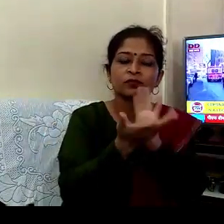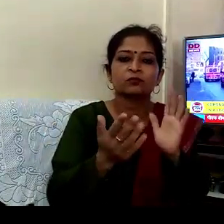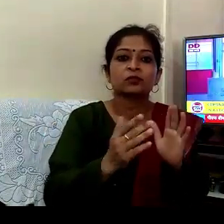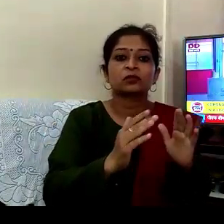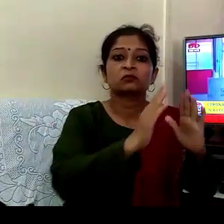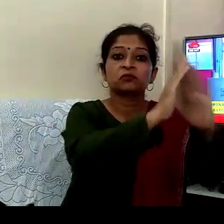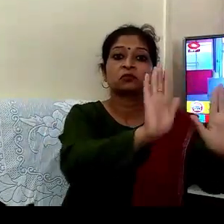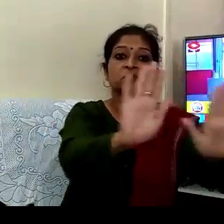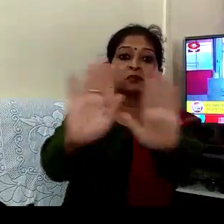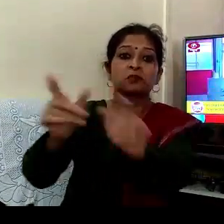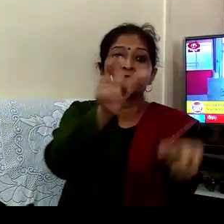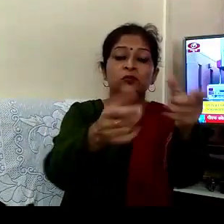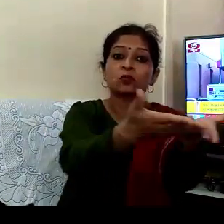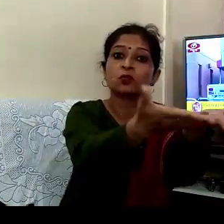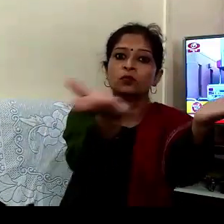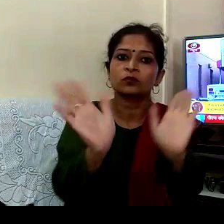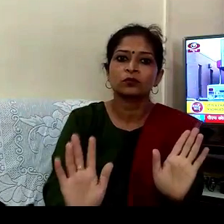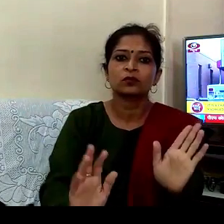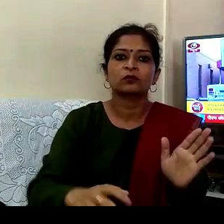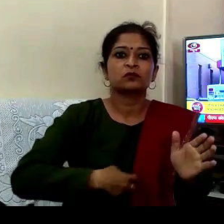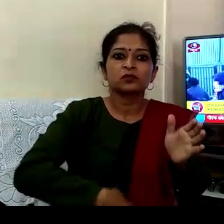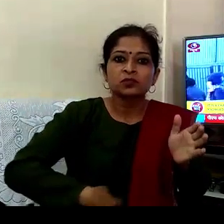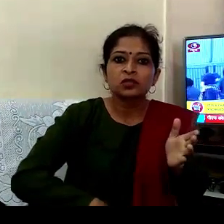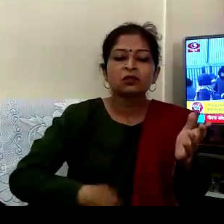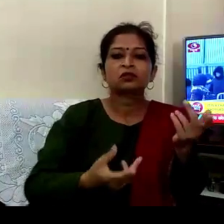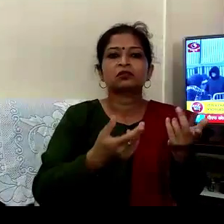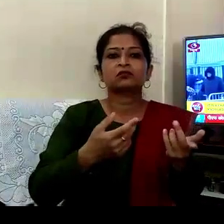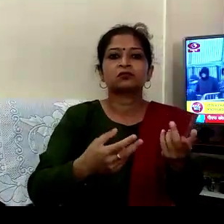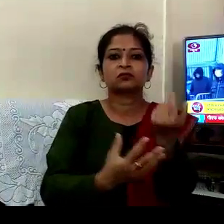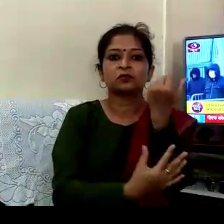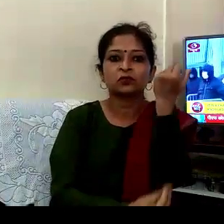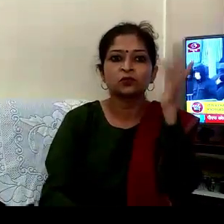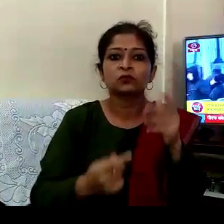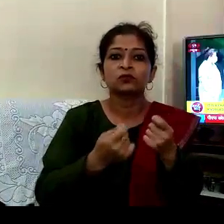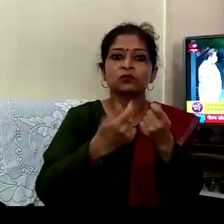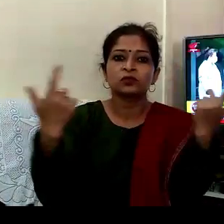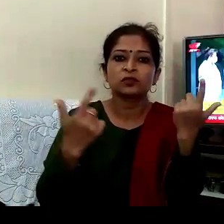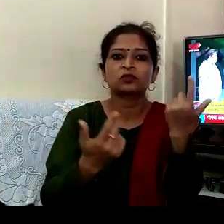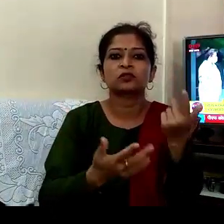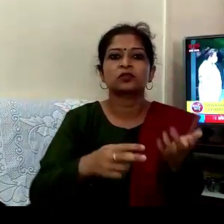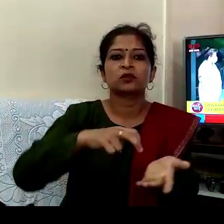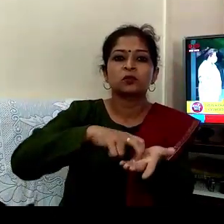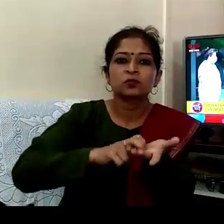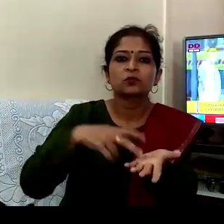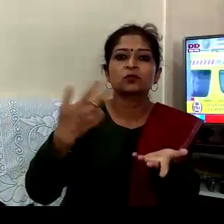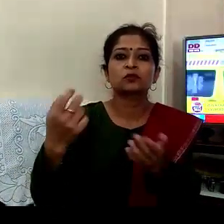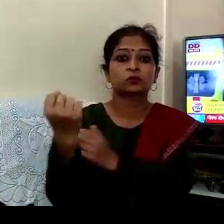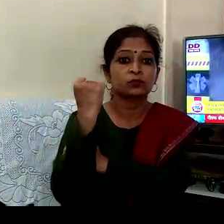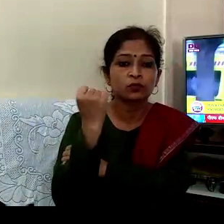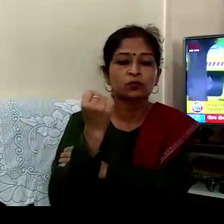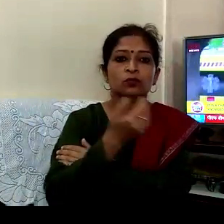دیا ہے یہ گیان بگیان گریب سمپن کمجور طاقتور